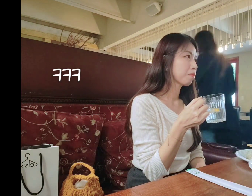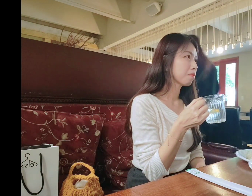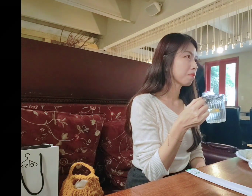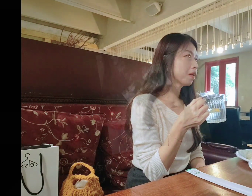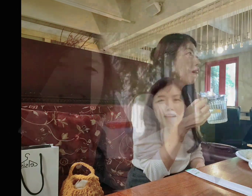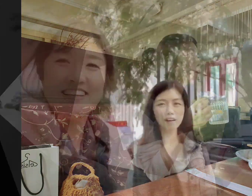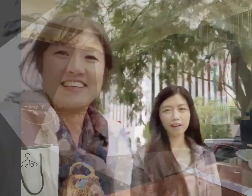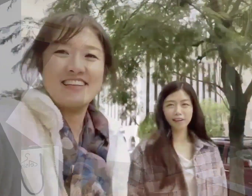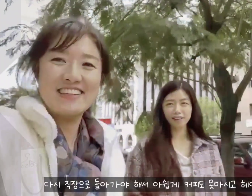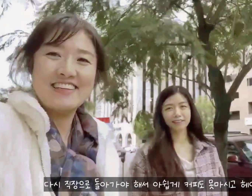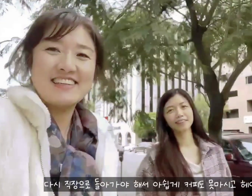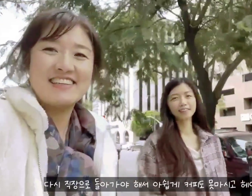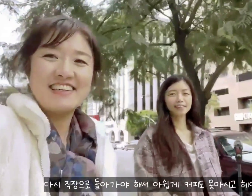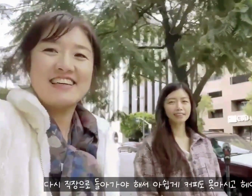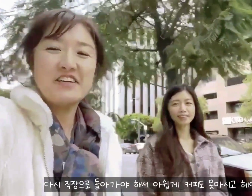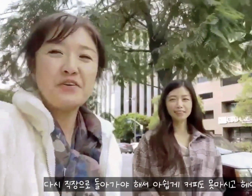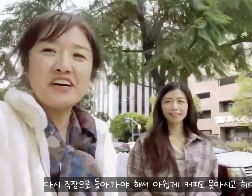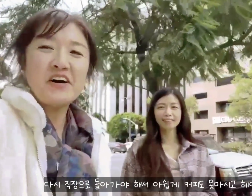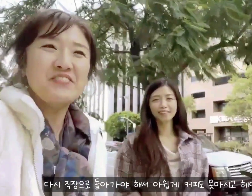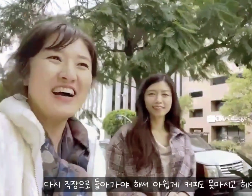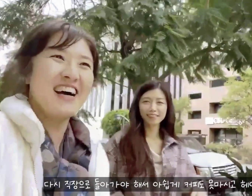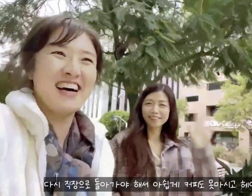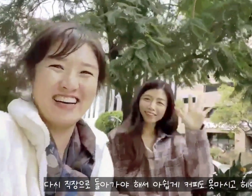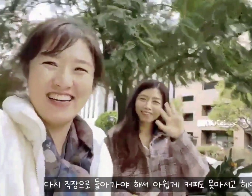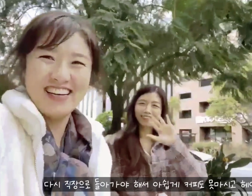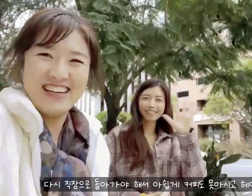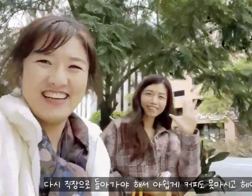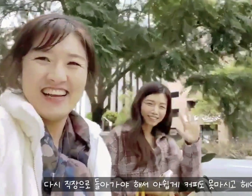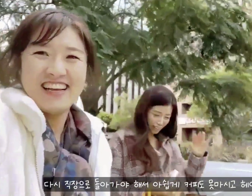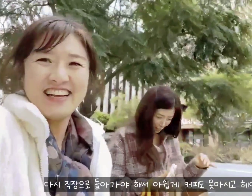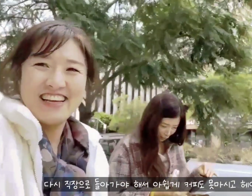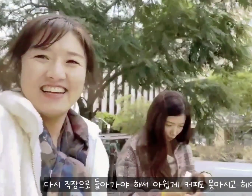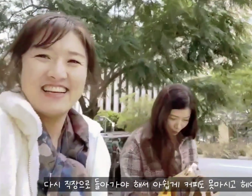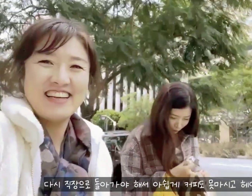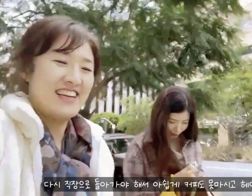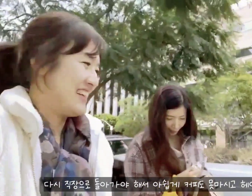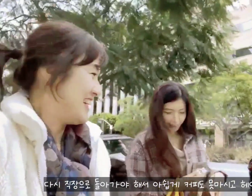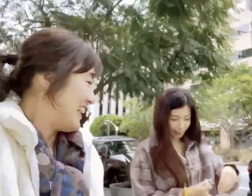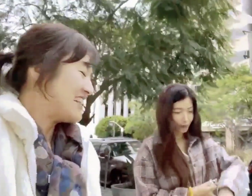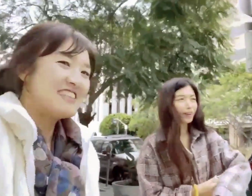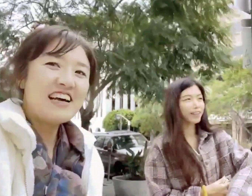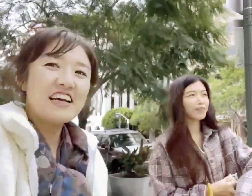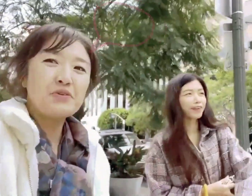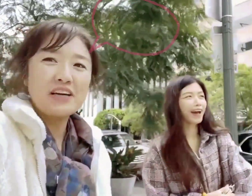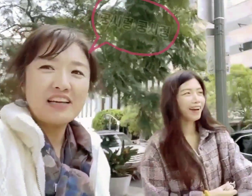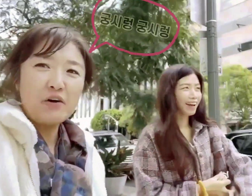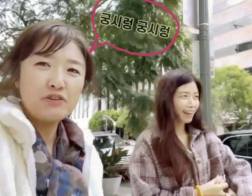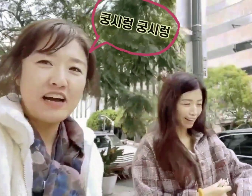수고하자 수고하자 요거야 검은 손 앞에 여기 있는데 치사하게 또 자기 얼굴